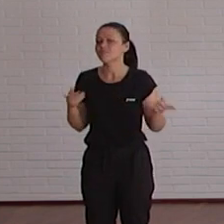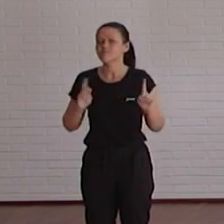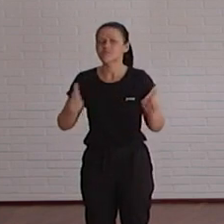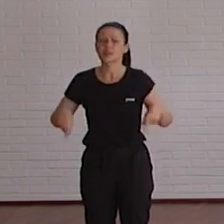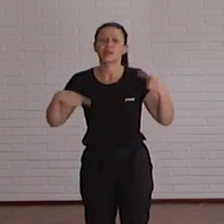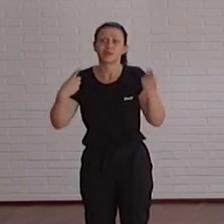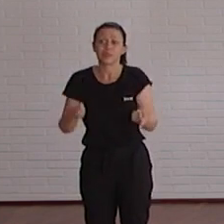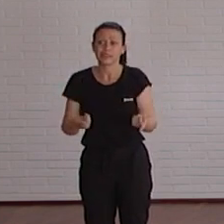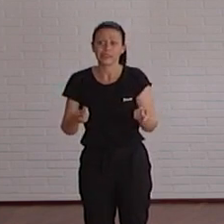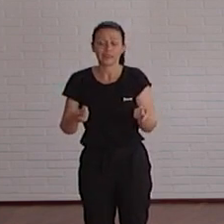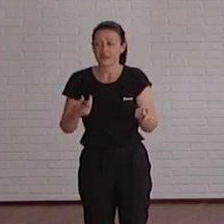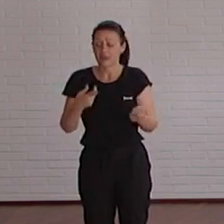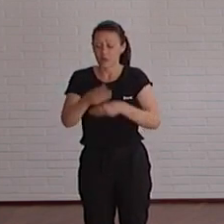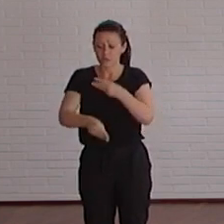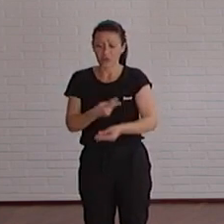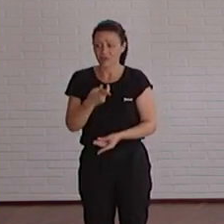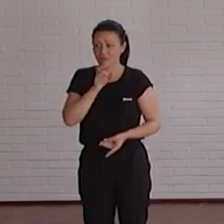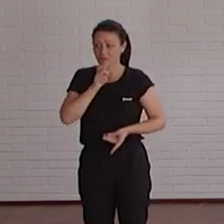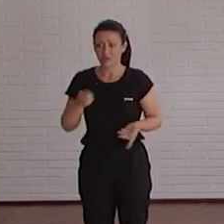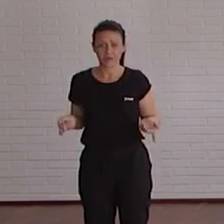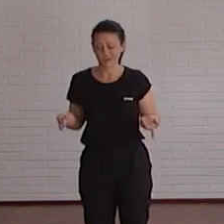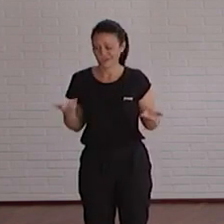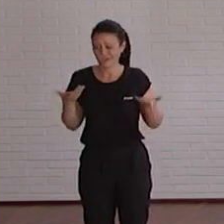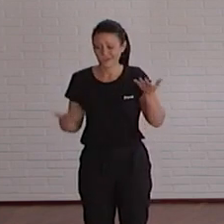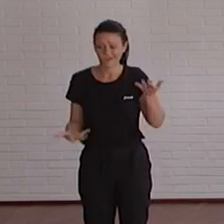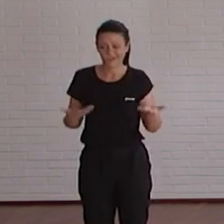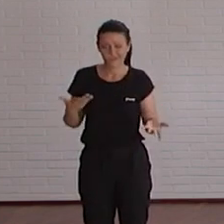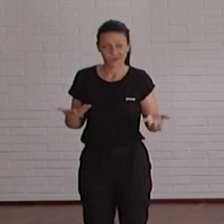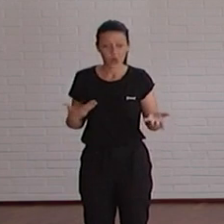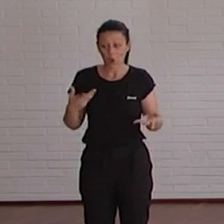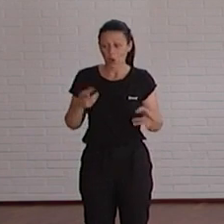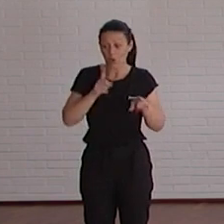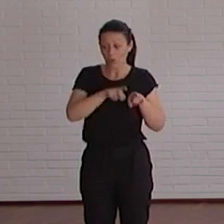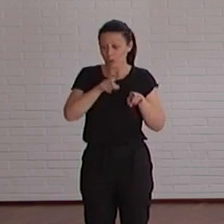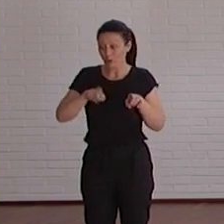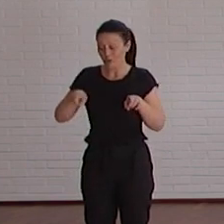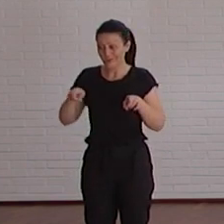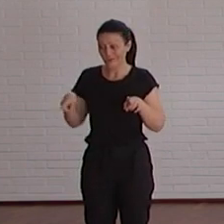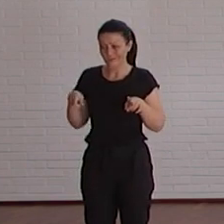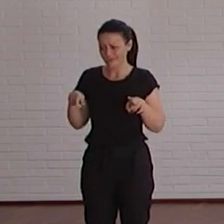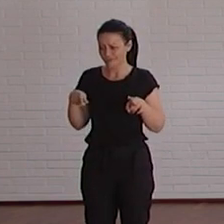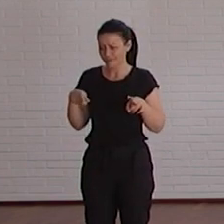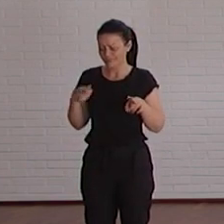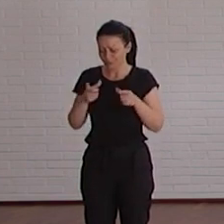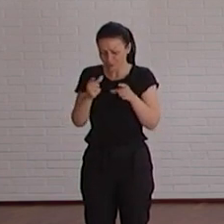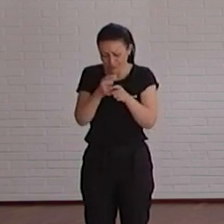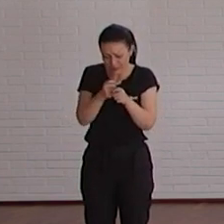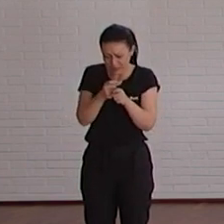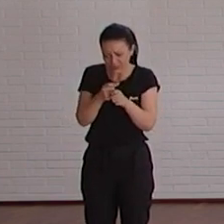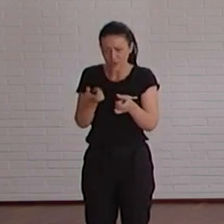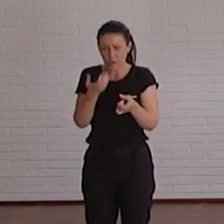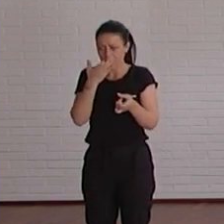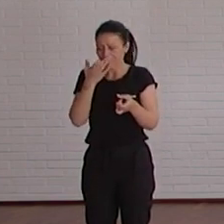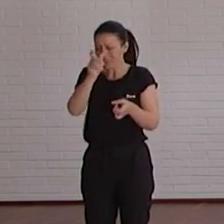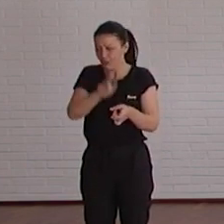no sea fácil de usar o que no entendamos para qué sirve cada botón o que cada botón sea tan pequeño que una persona que tiene problemas de